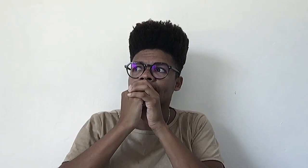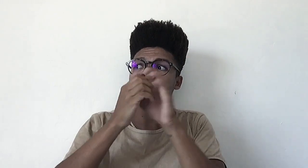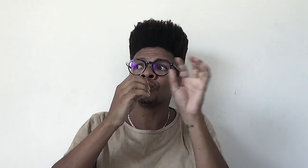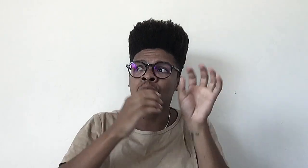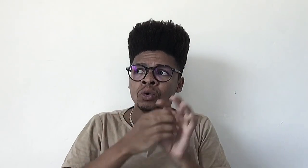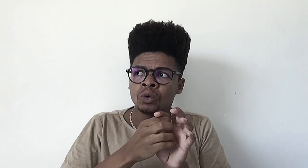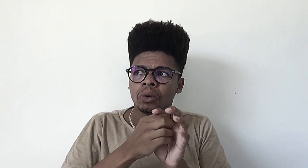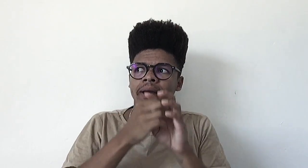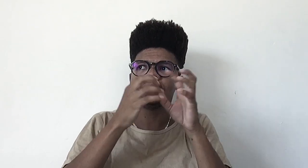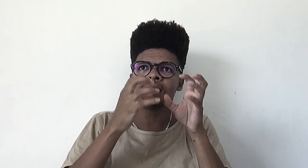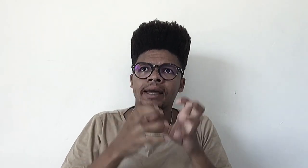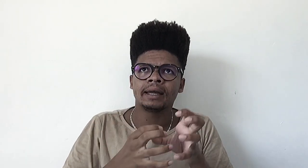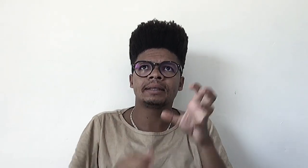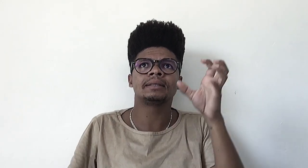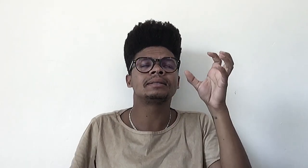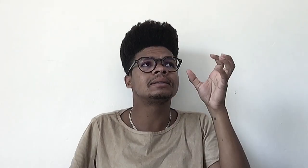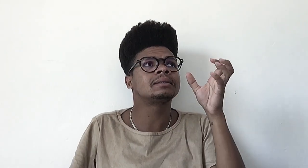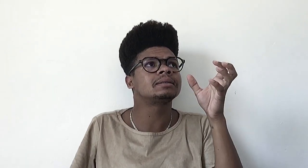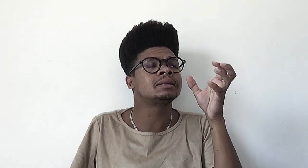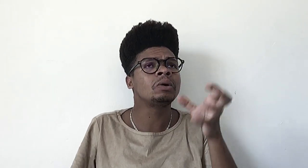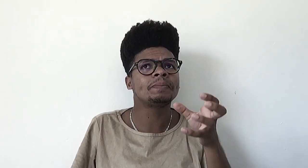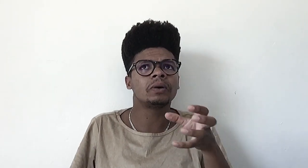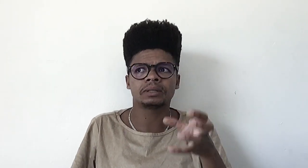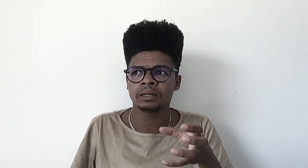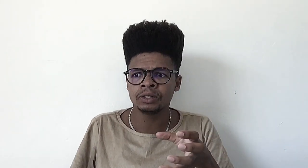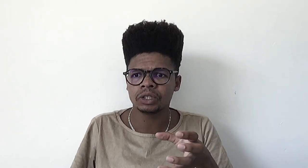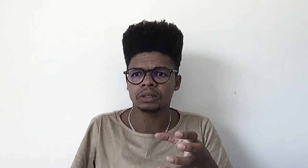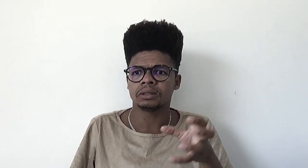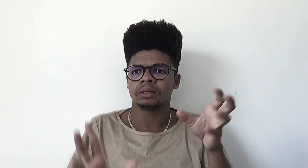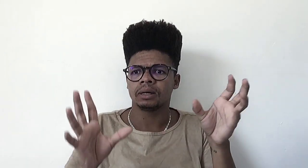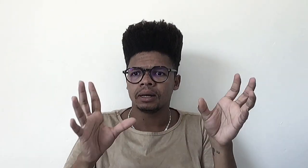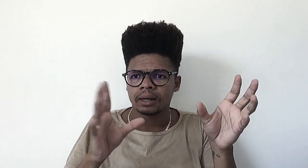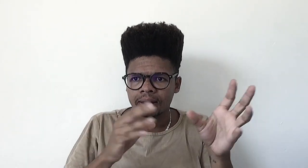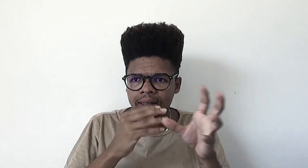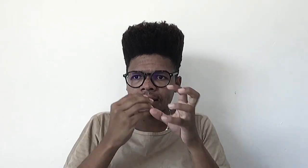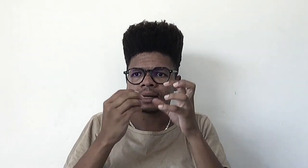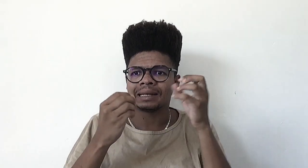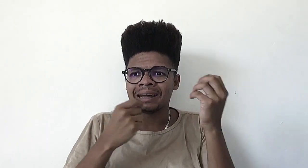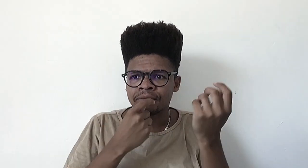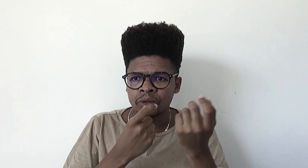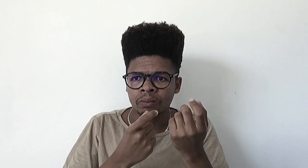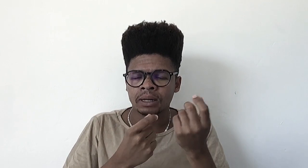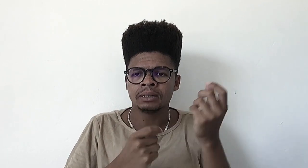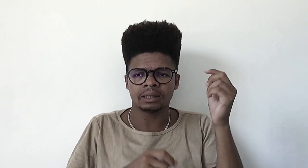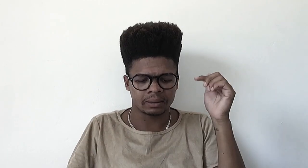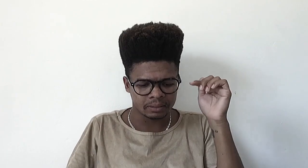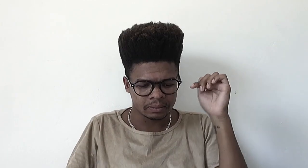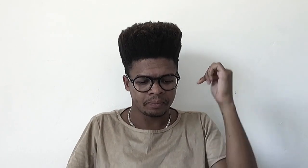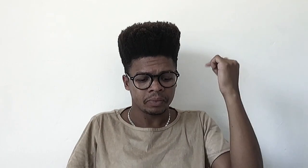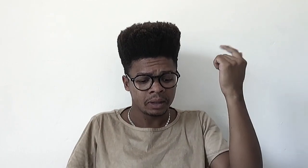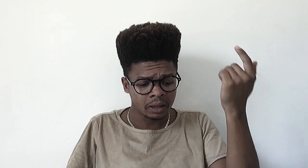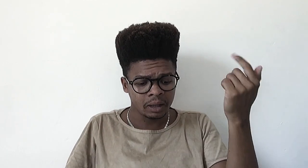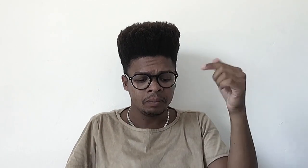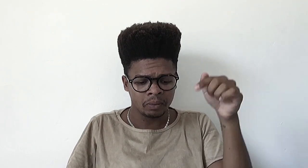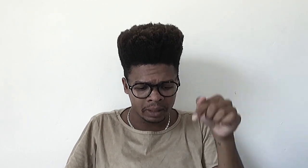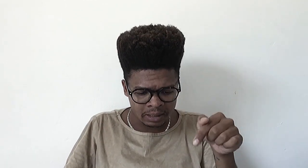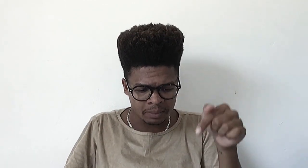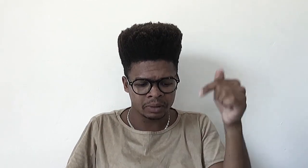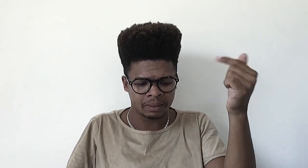o furo, ele é tão importante na vida humana que, por exemplo, na